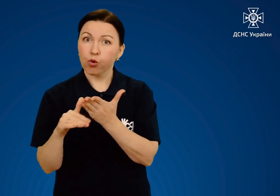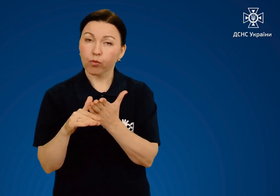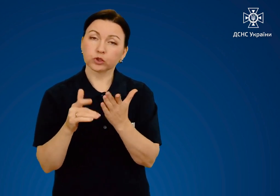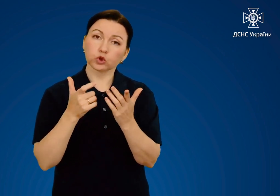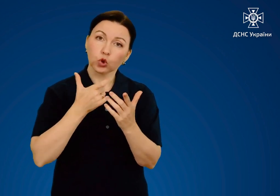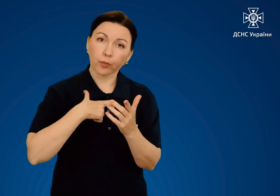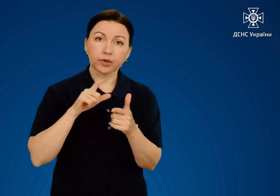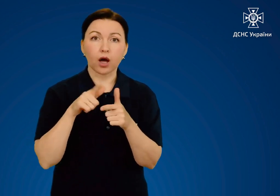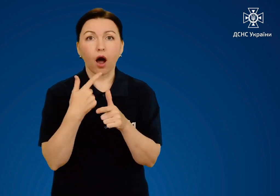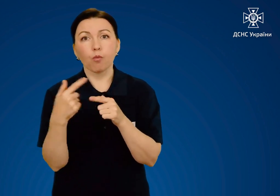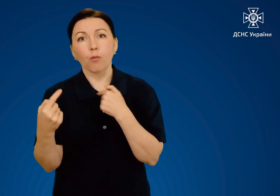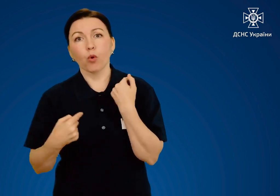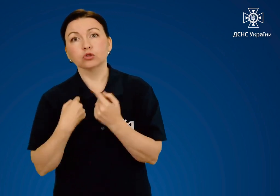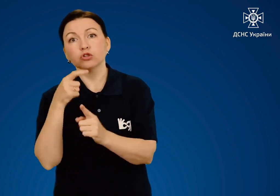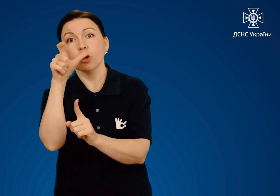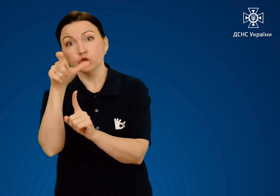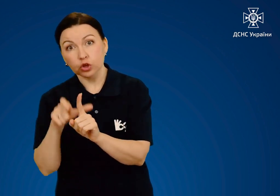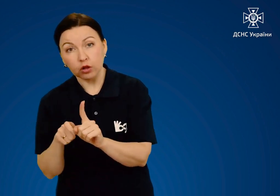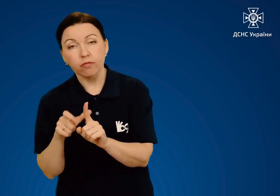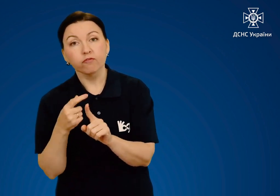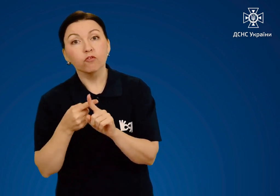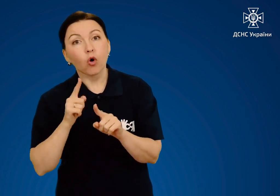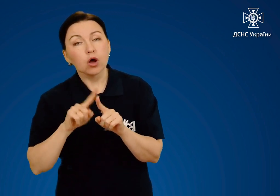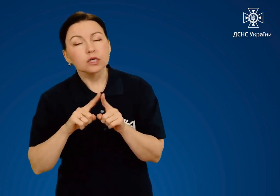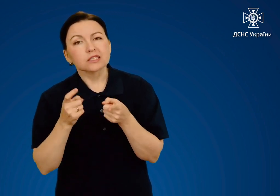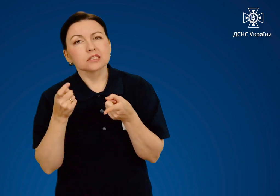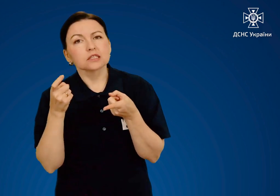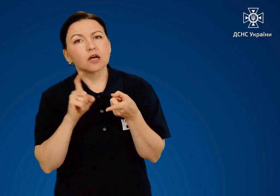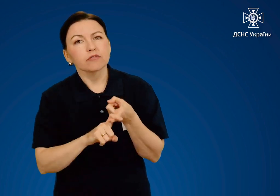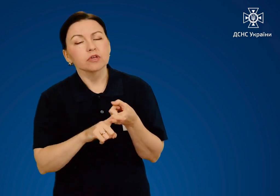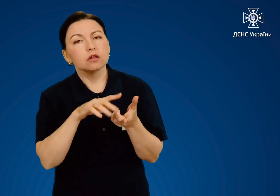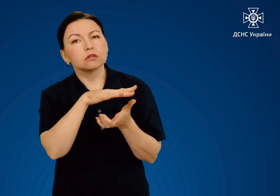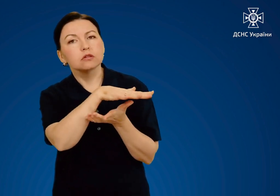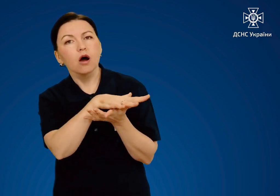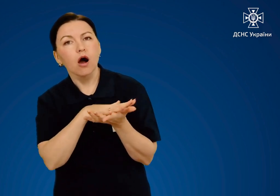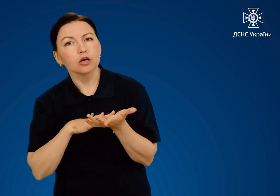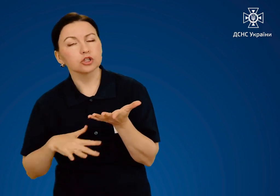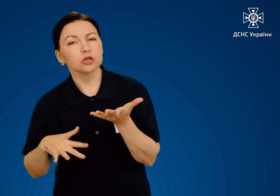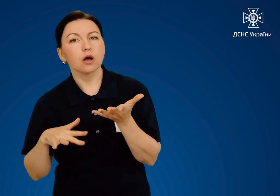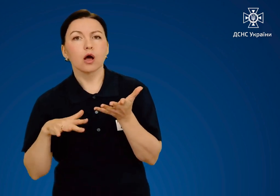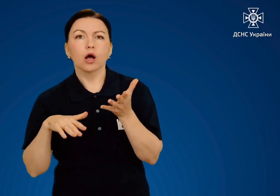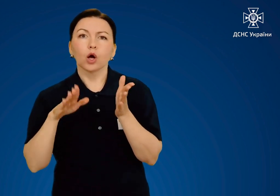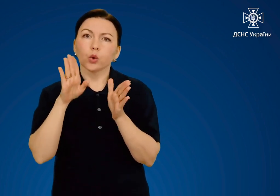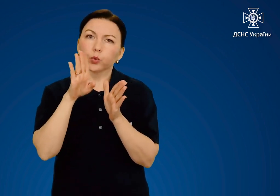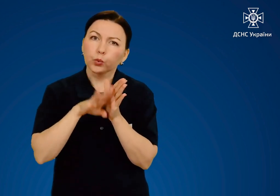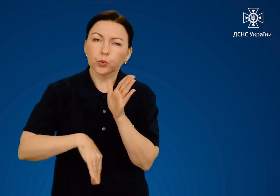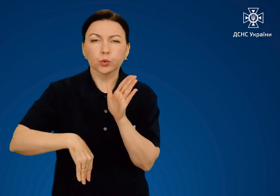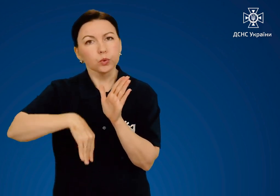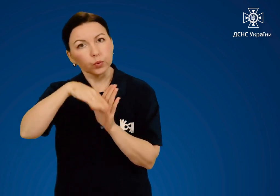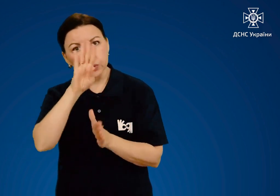надасте допомогу собі або постраждалому, залежатиме подальший стан потерпілого.